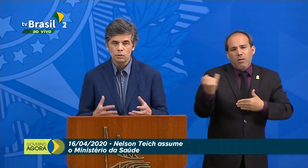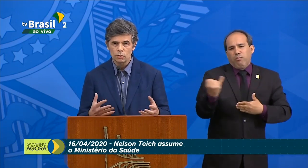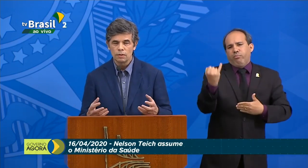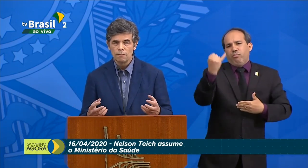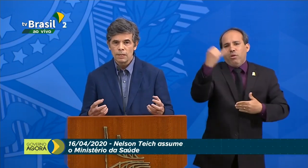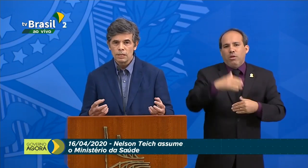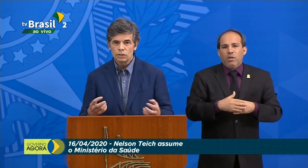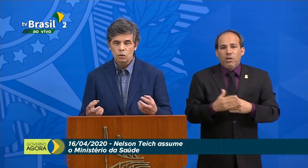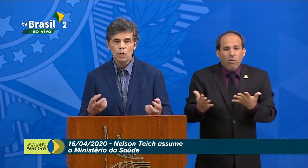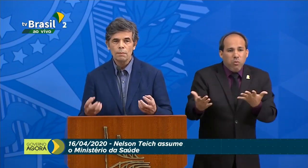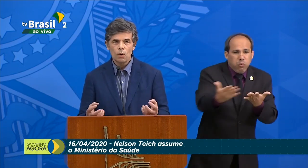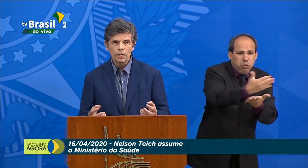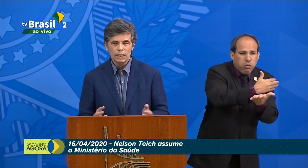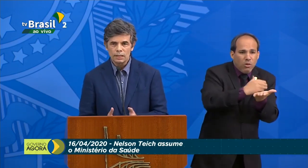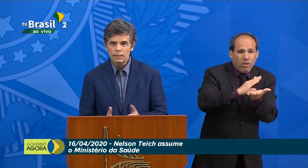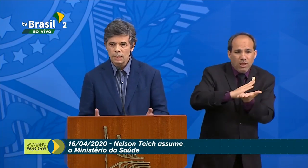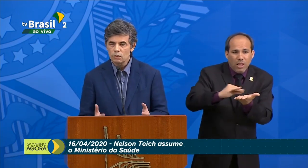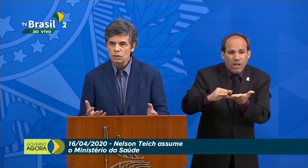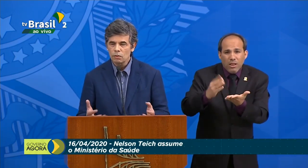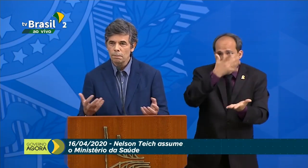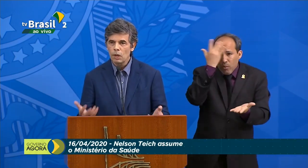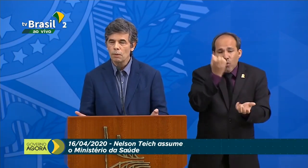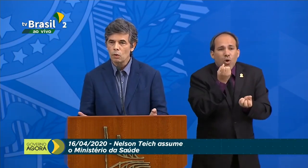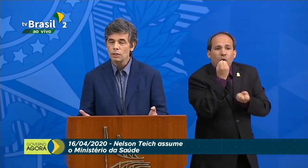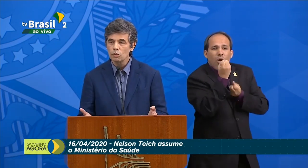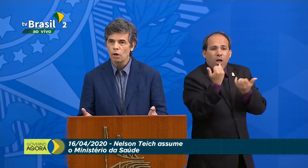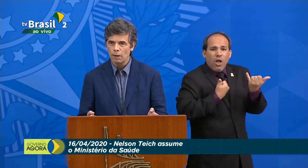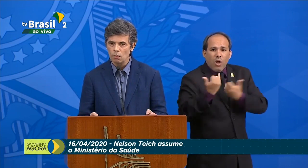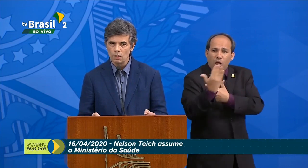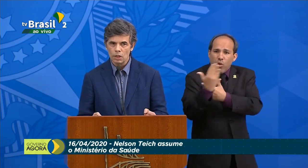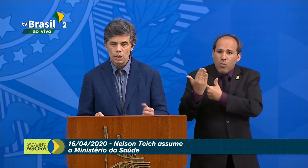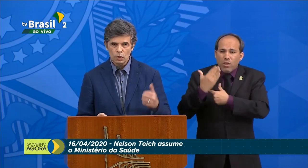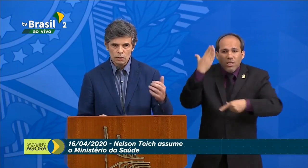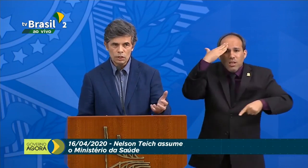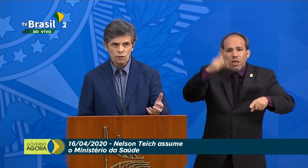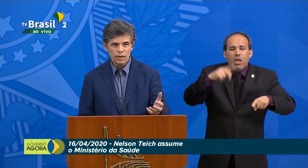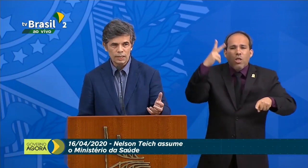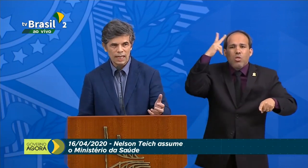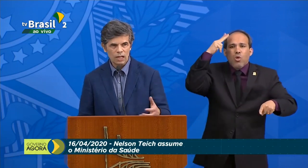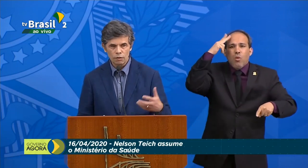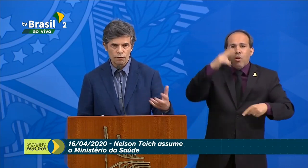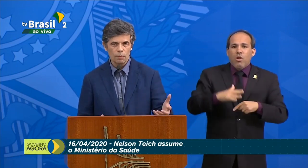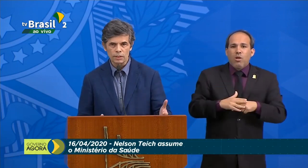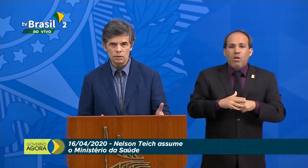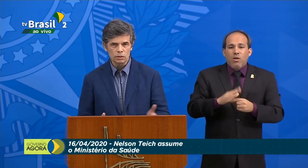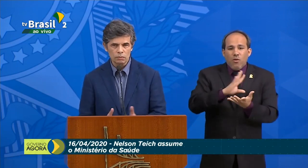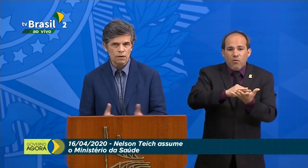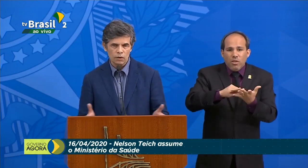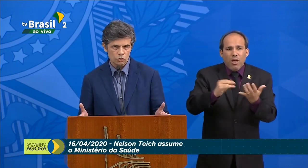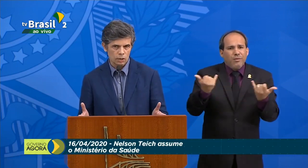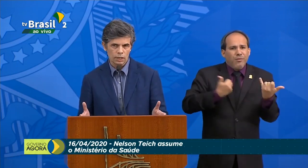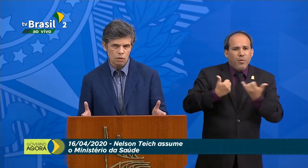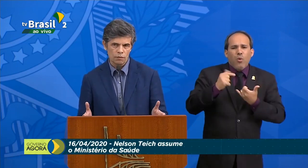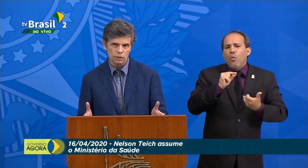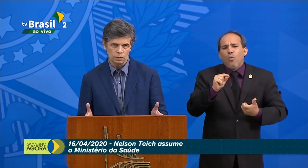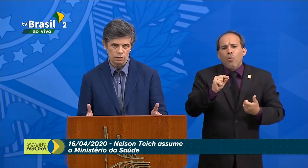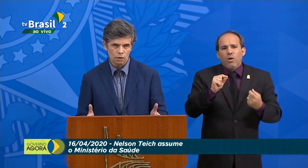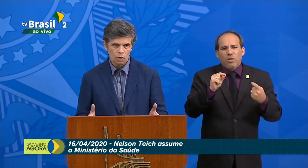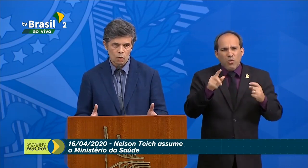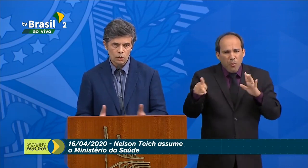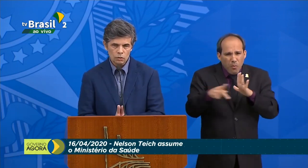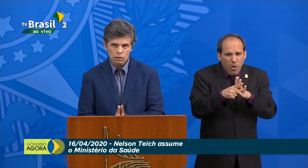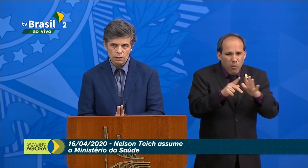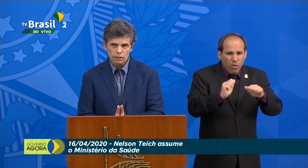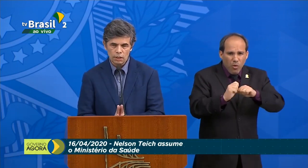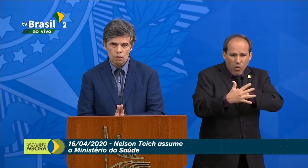colhido, as pessoas colaborem, que elas entendam que isso é uma coisa normal. E, quando a gente fala em dado e informação, a não está falando só da COVID.